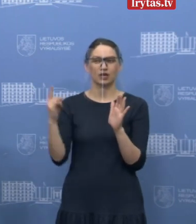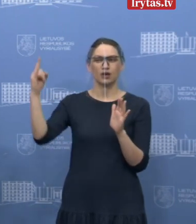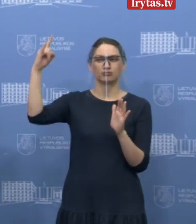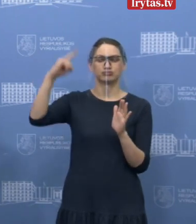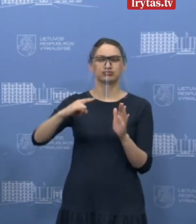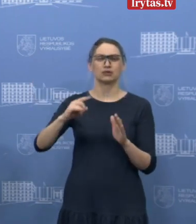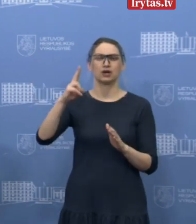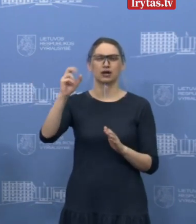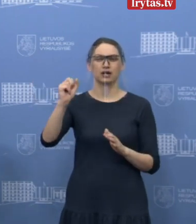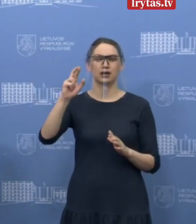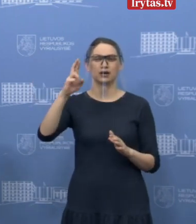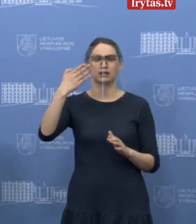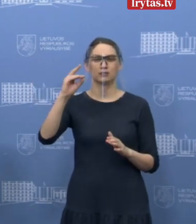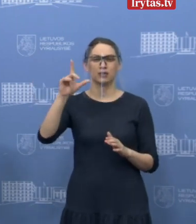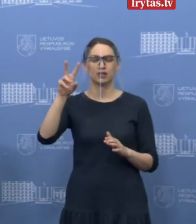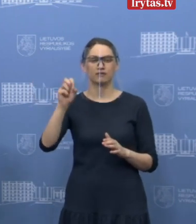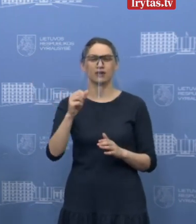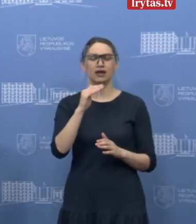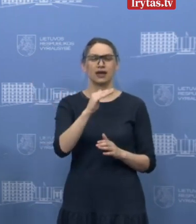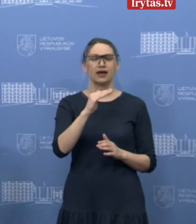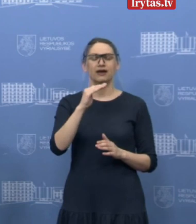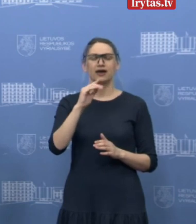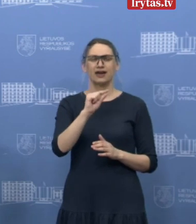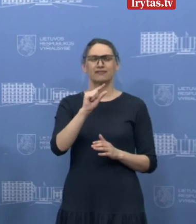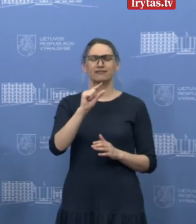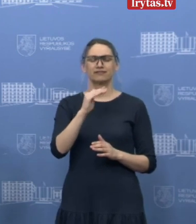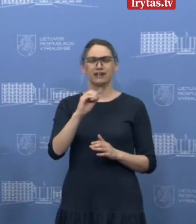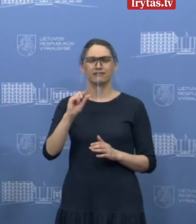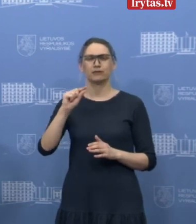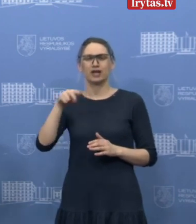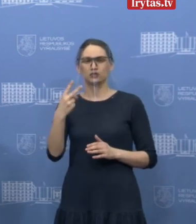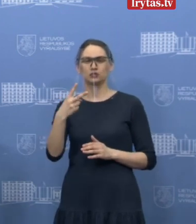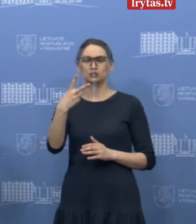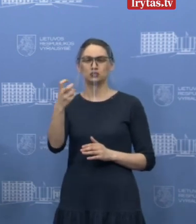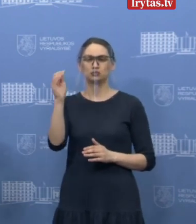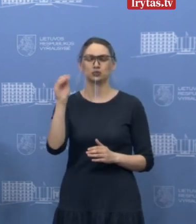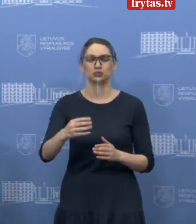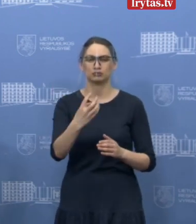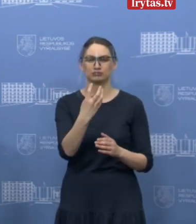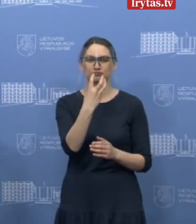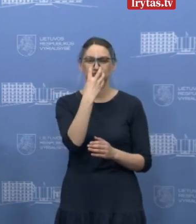leisis Karmėlovoj. Tenai FFP2 kaukių yra 200 tūkstančių, yra